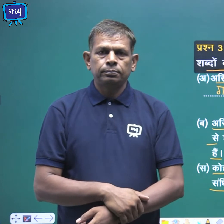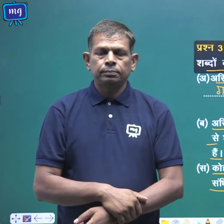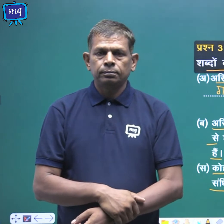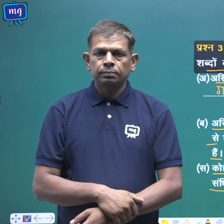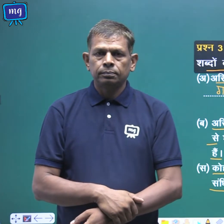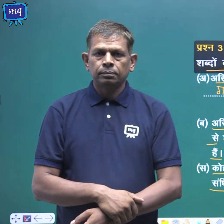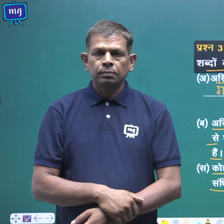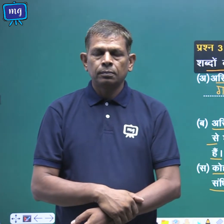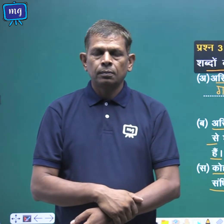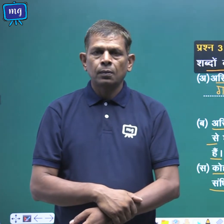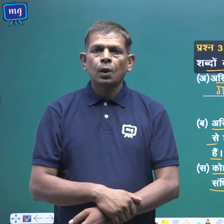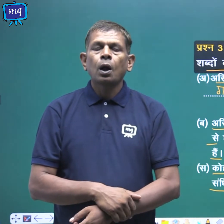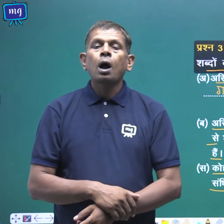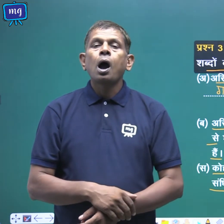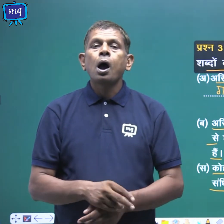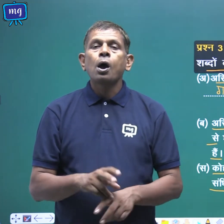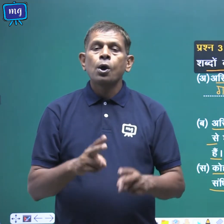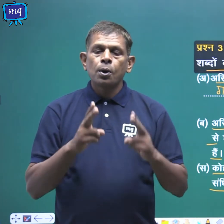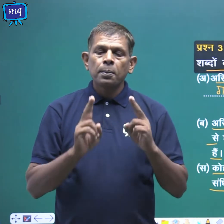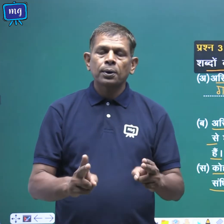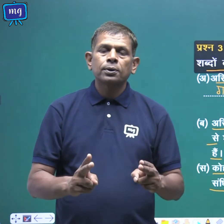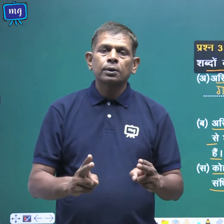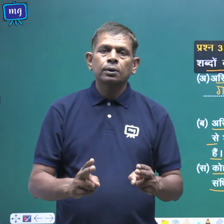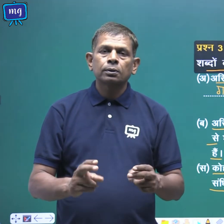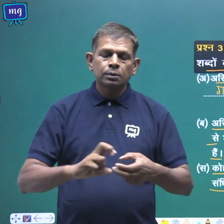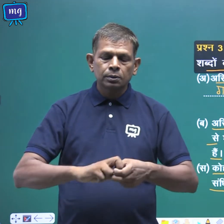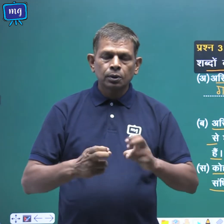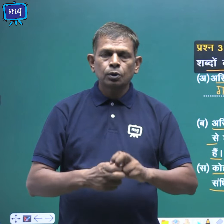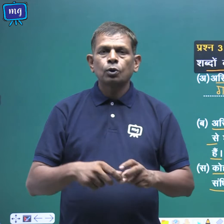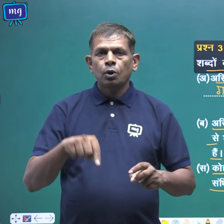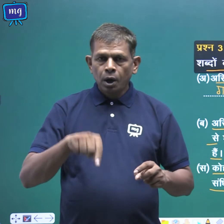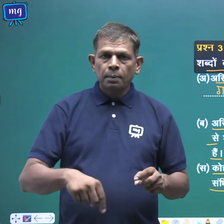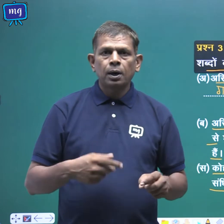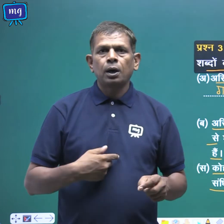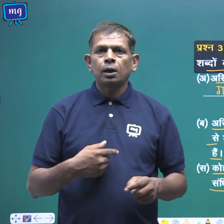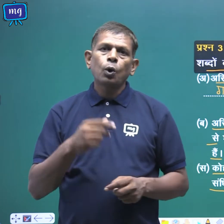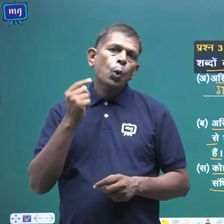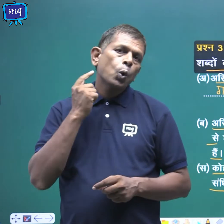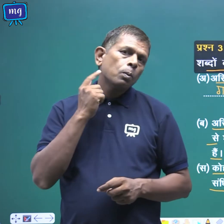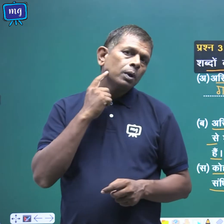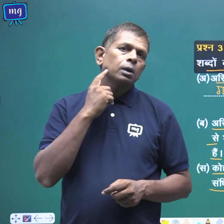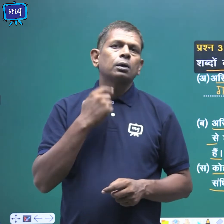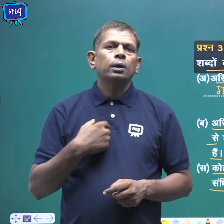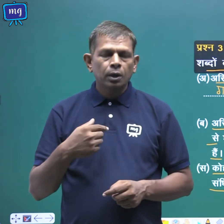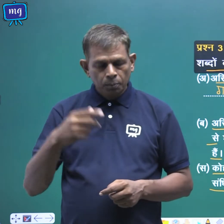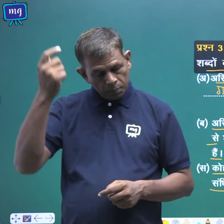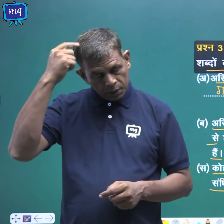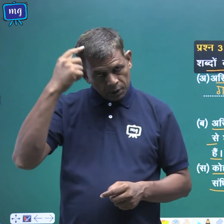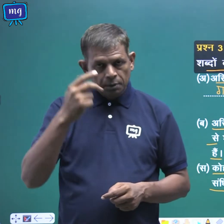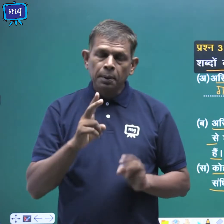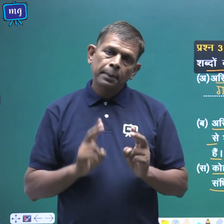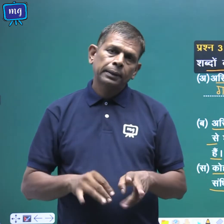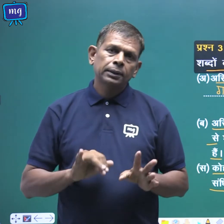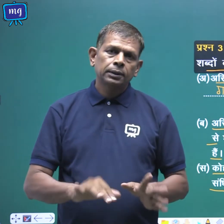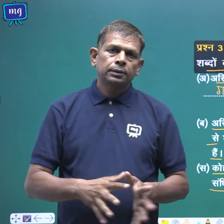अचल संधी तो हमारे उपरी जबडे एवं मस्तिश्क में पाई